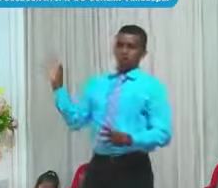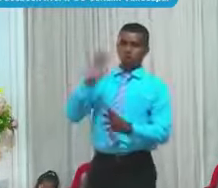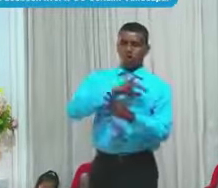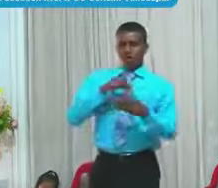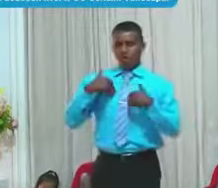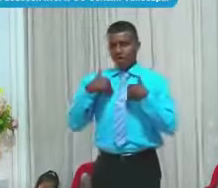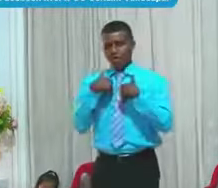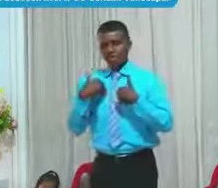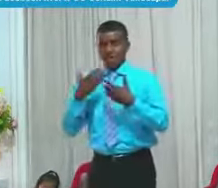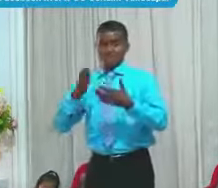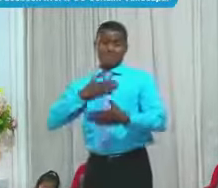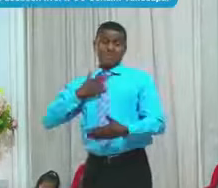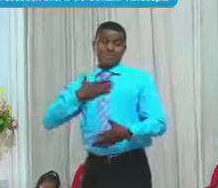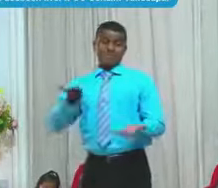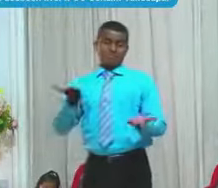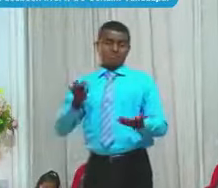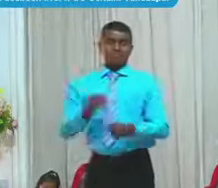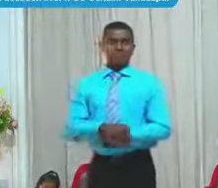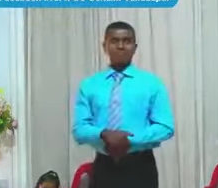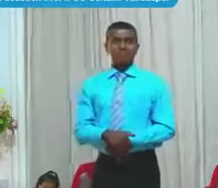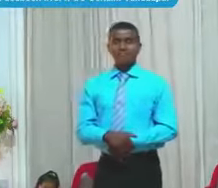Pero Yo No Necesito Comer